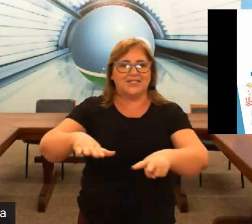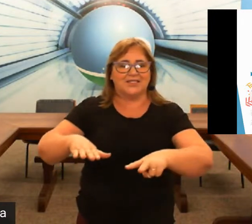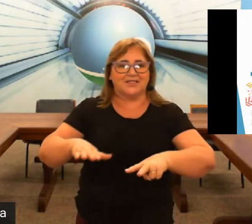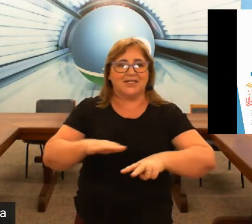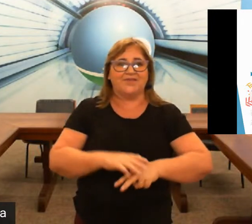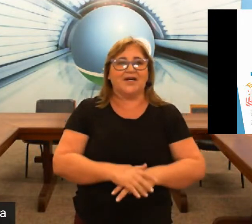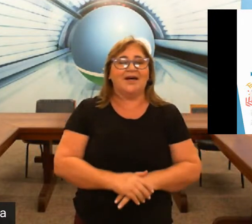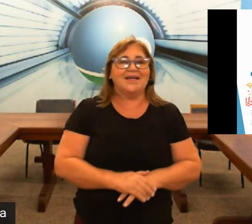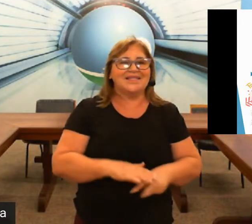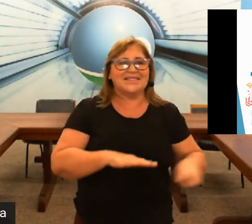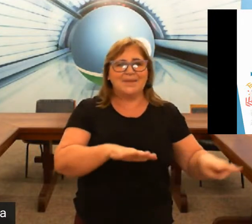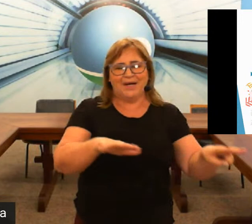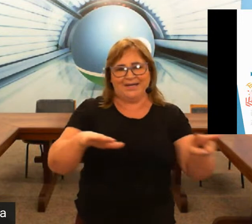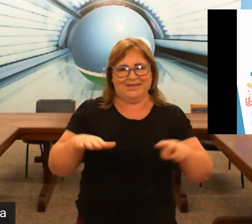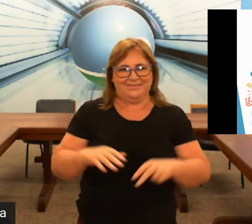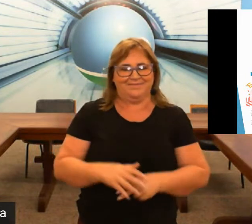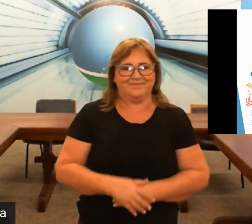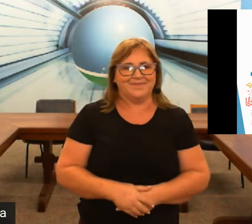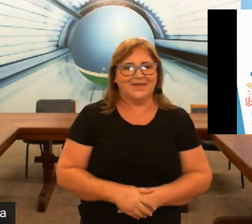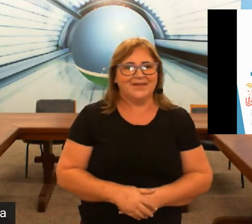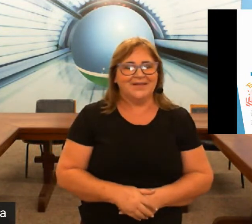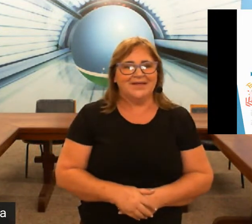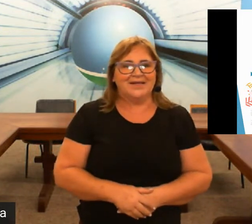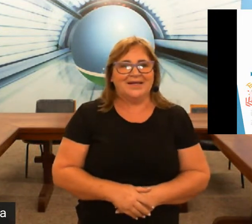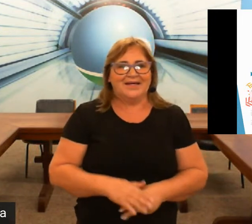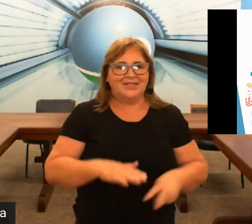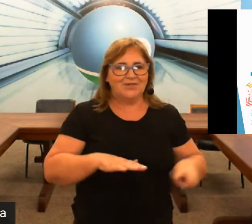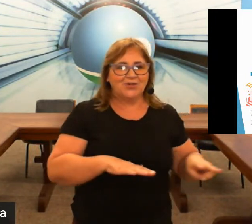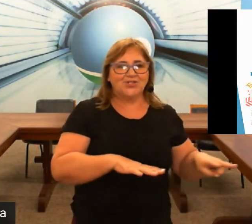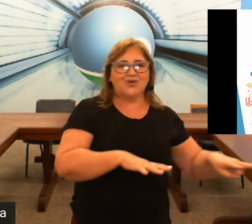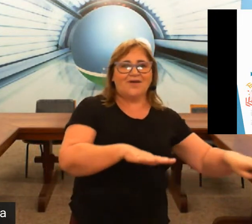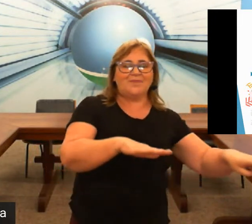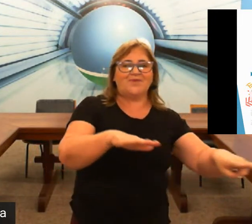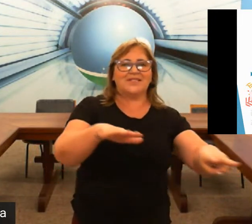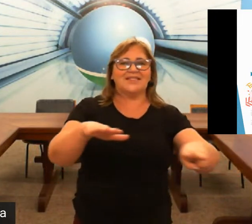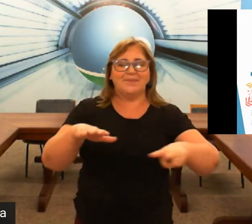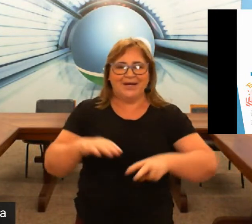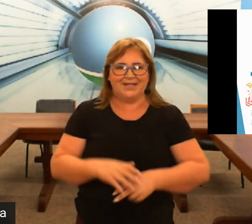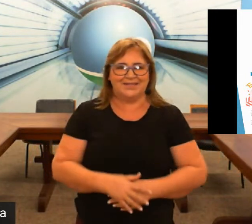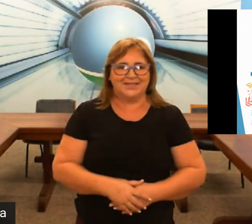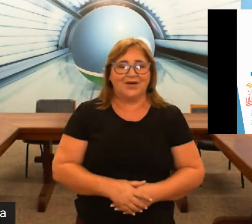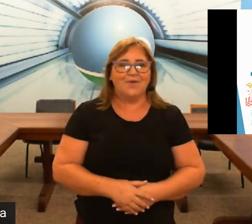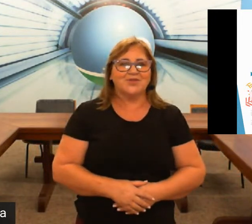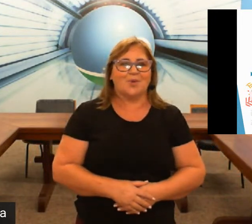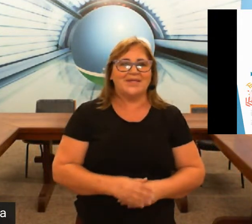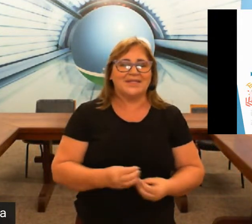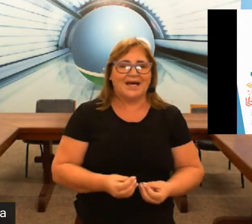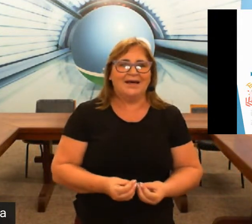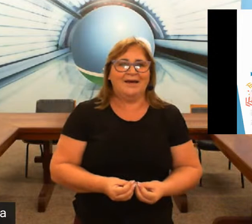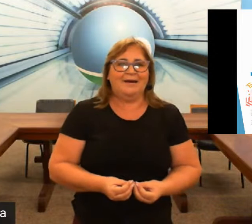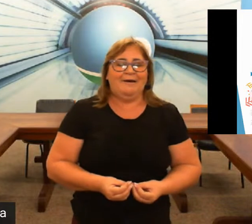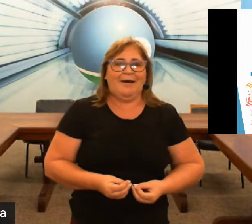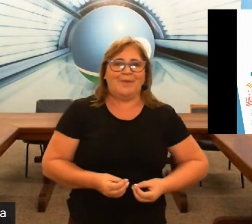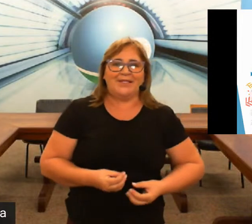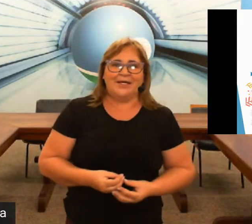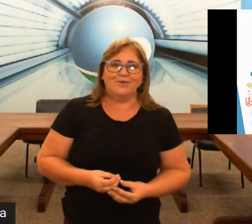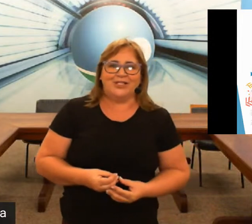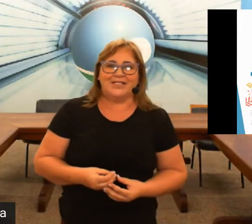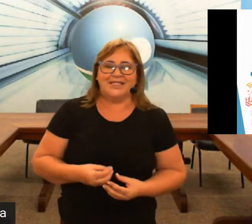significa semana então isso que eu estou falando pra vocês semanas então vamos começar a aprender o dia da